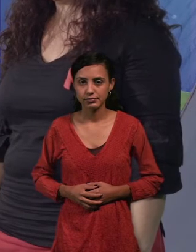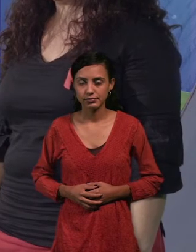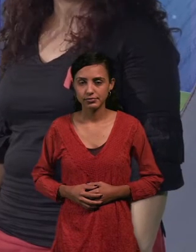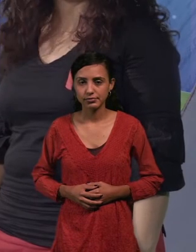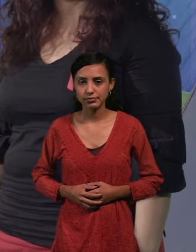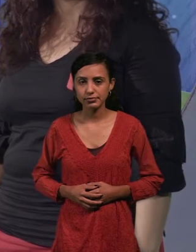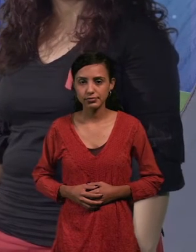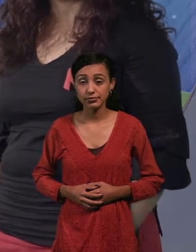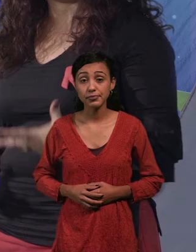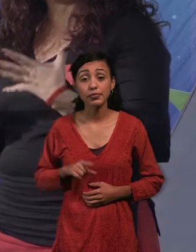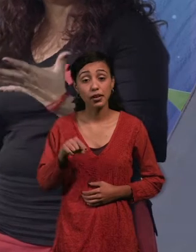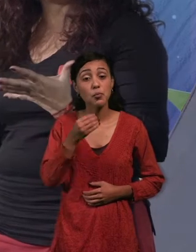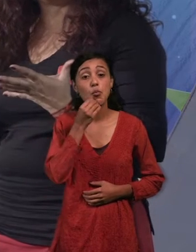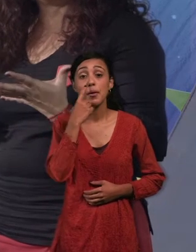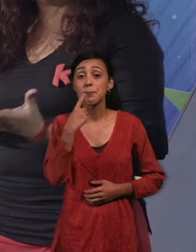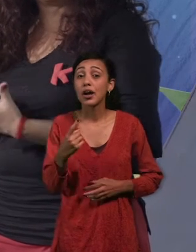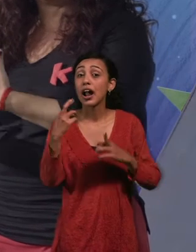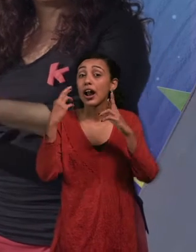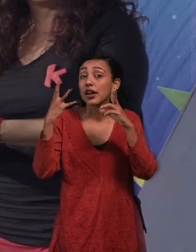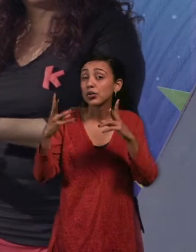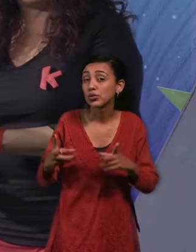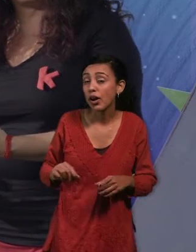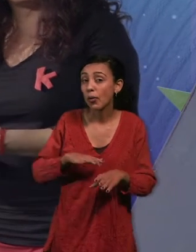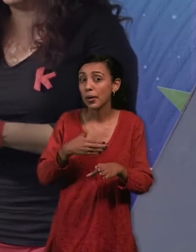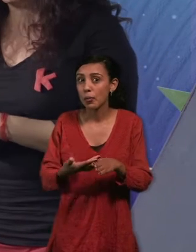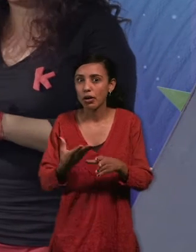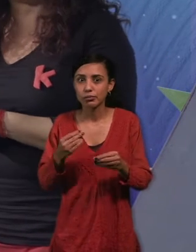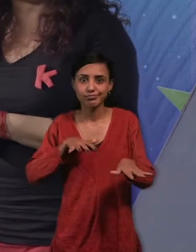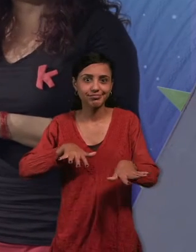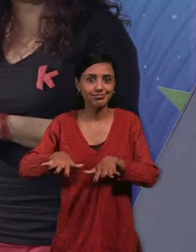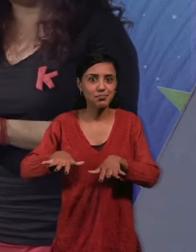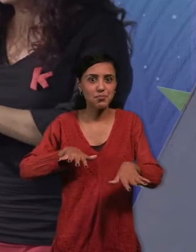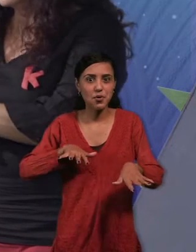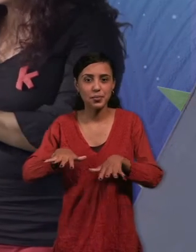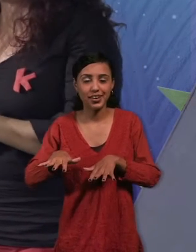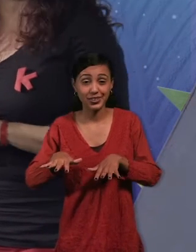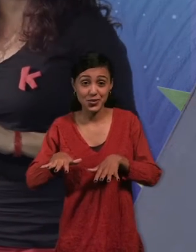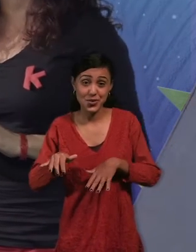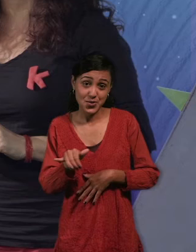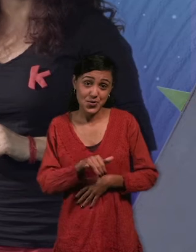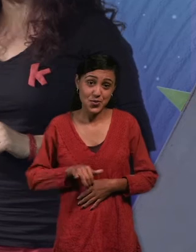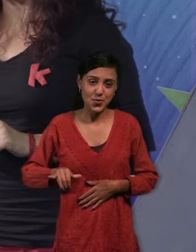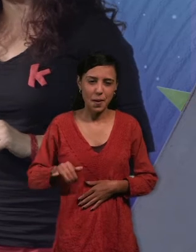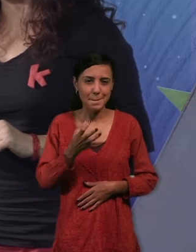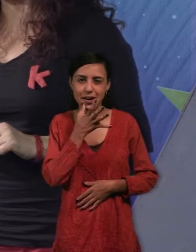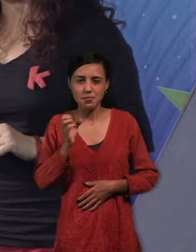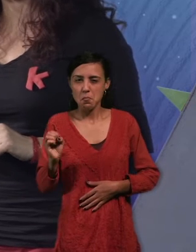Y vamos a ver que el resultado que tenemos después de tantos movimientos sobre las figuras geométricas es la magia que está ocurriendo aquí en la mesa.